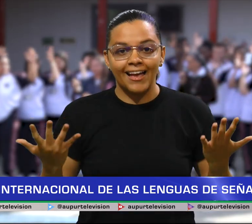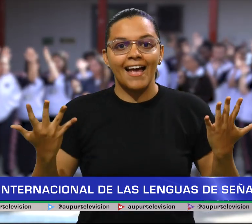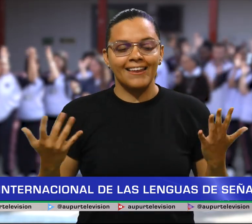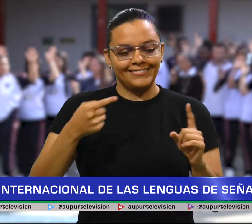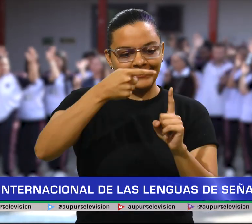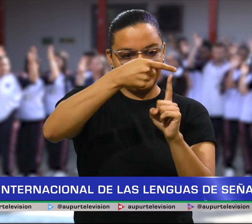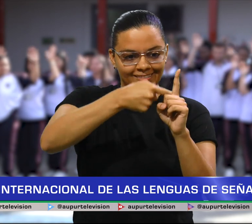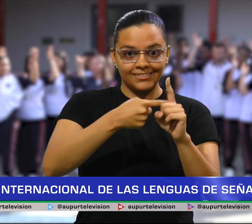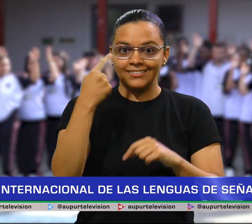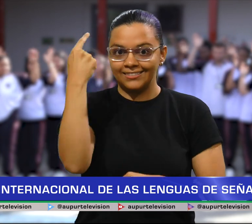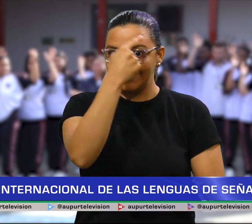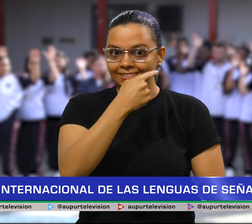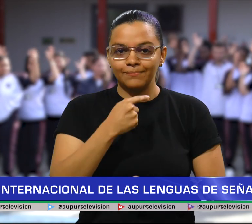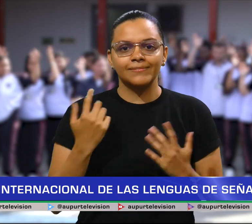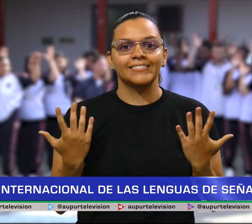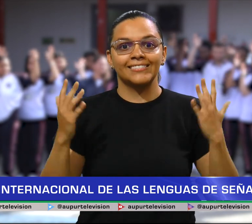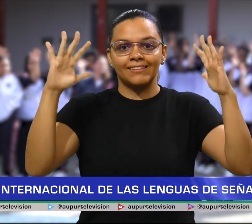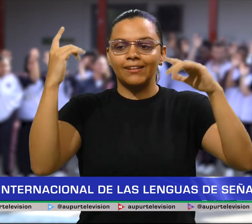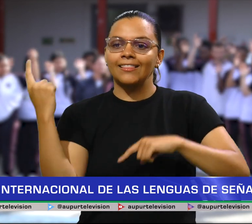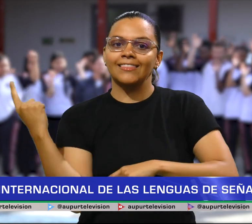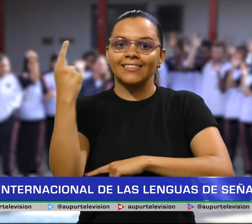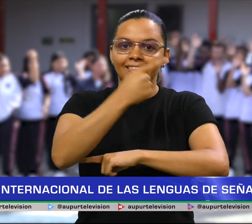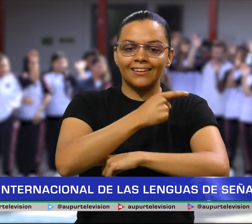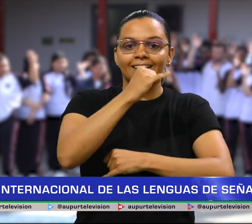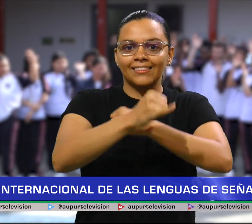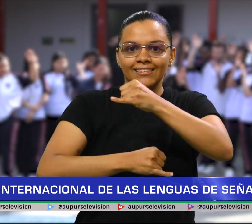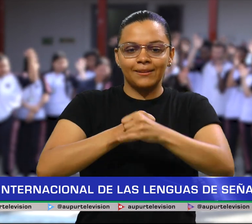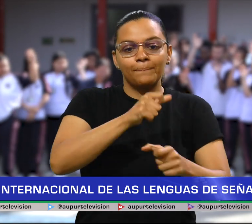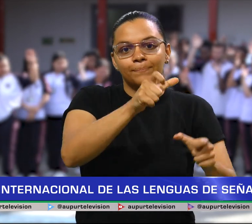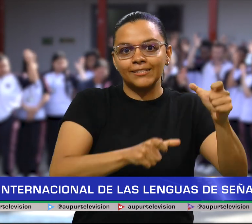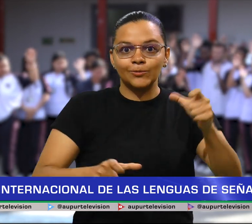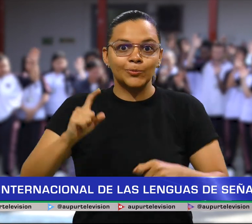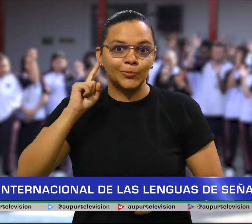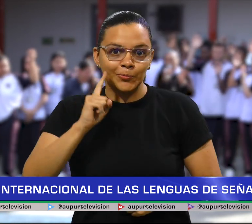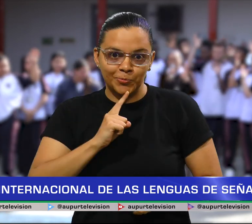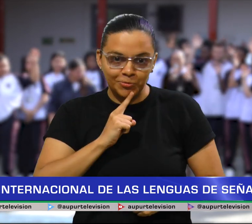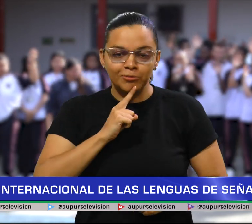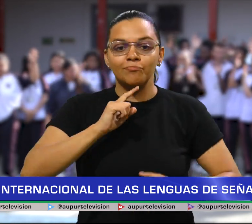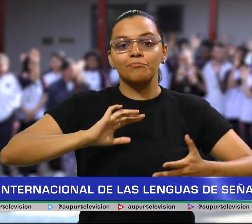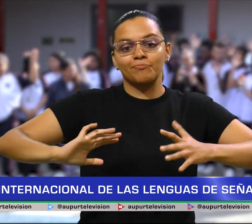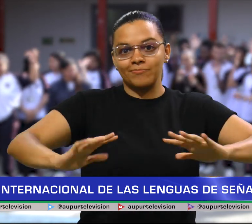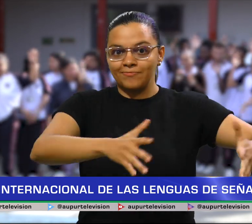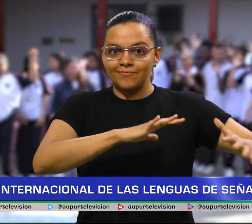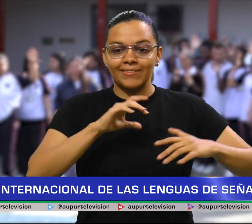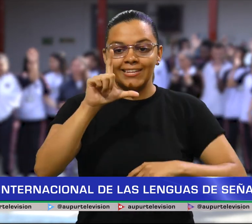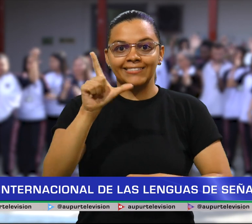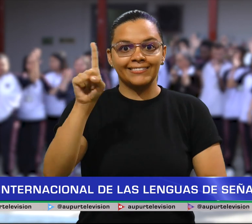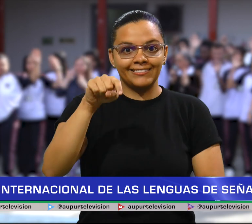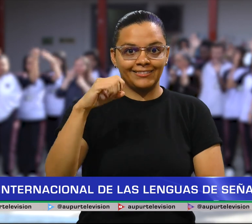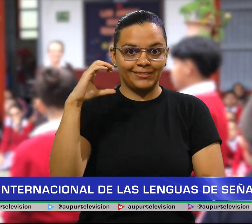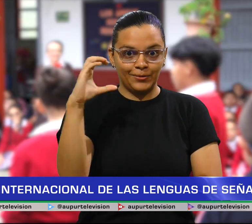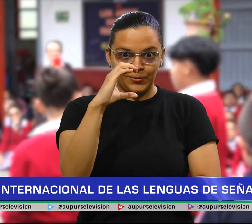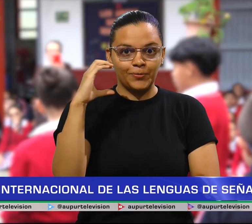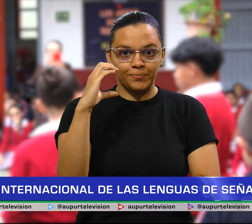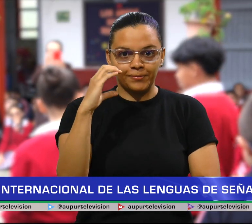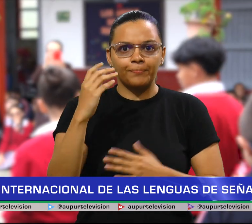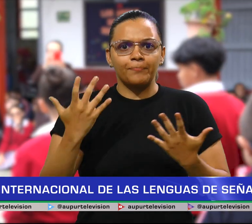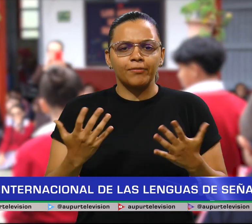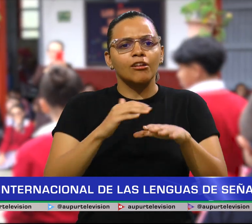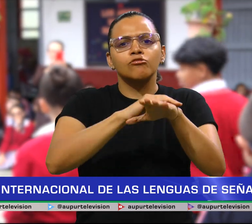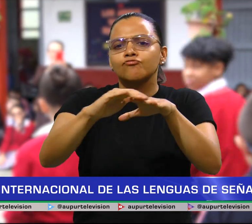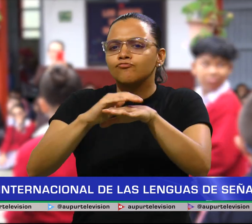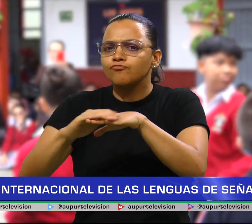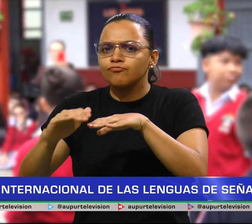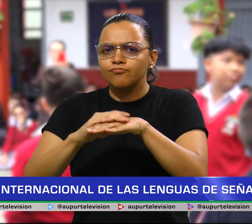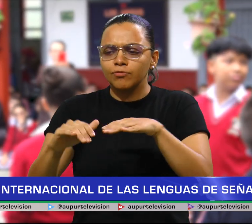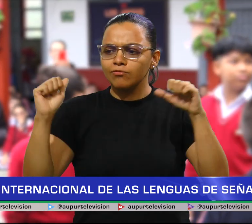En este momento estamos celebrando el mes de septiembre, en honor al Día Internacional de la Persona Sorda